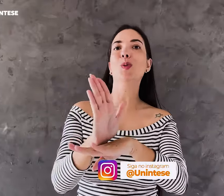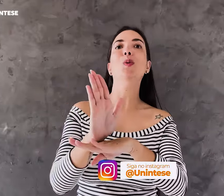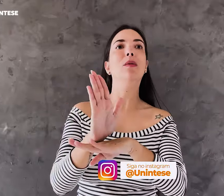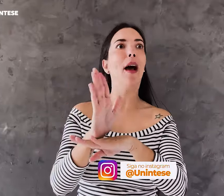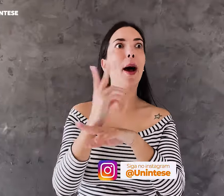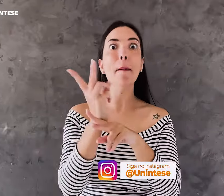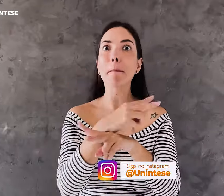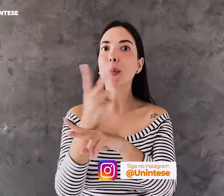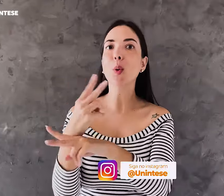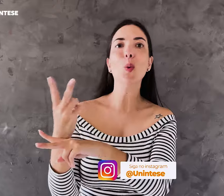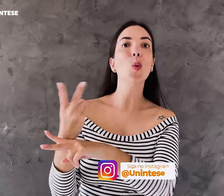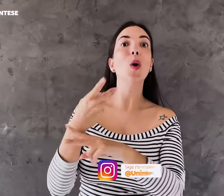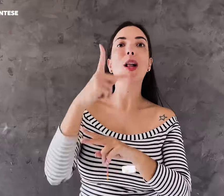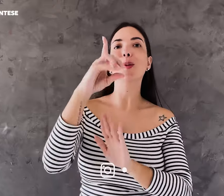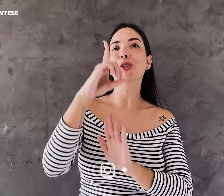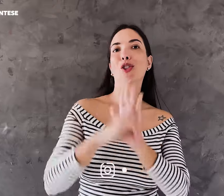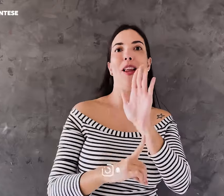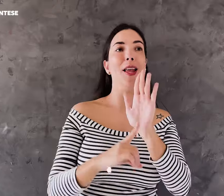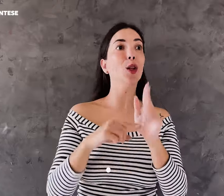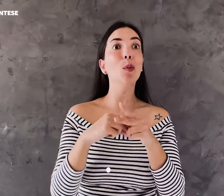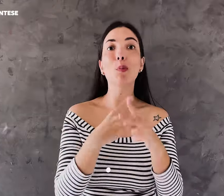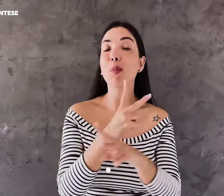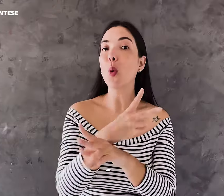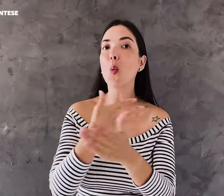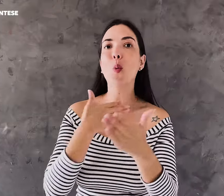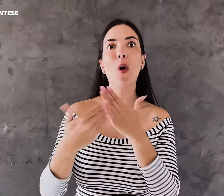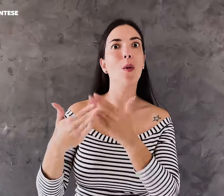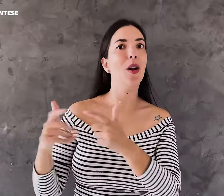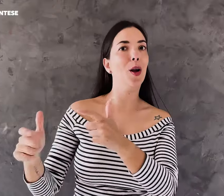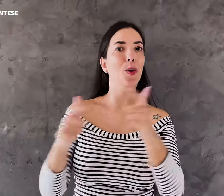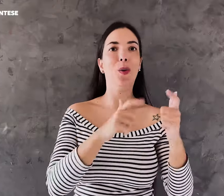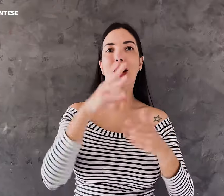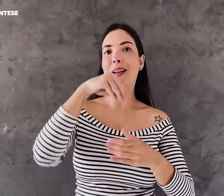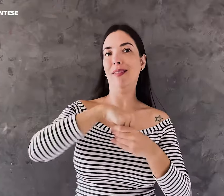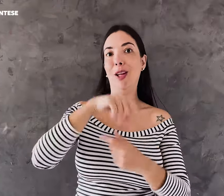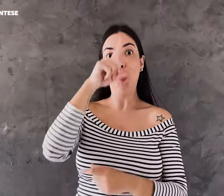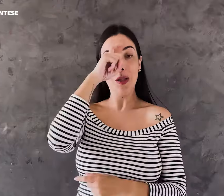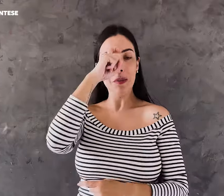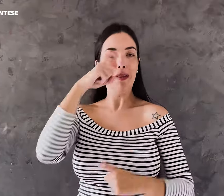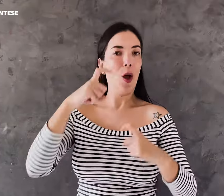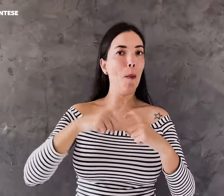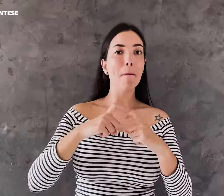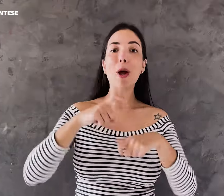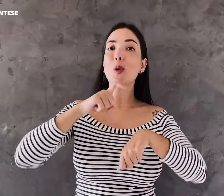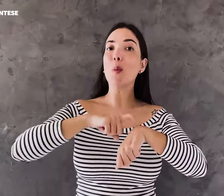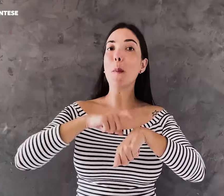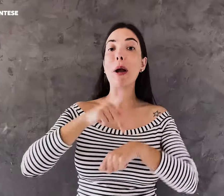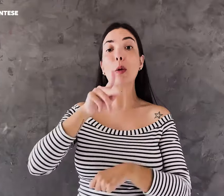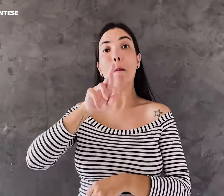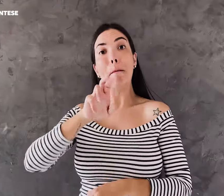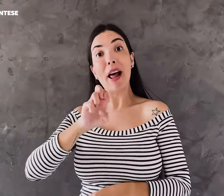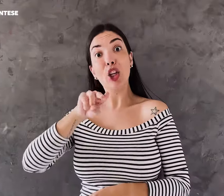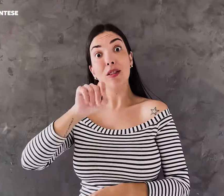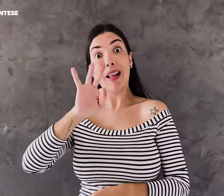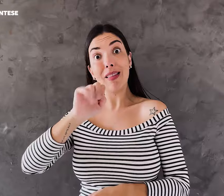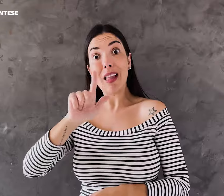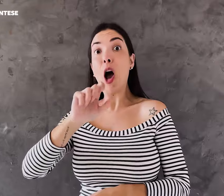Procurar ajuda é um direito nosso em qualquer lugar, dentro do hospital, dentro de uma clínica, no pré